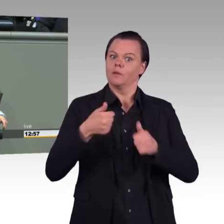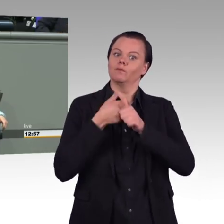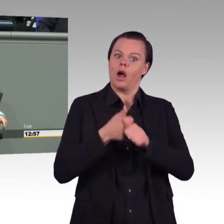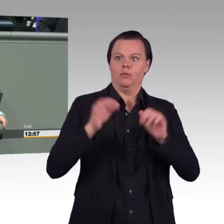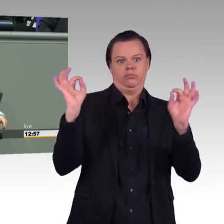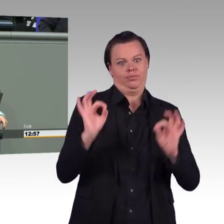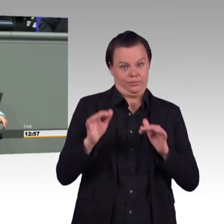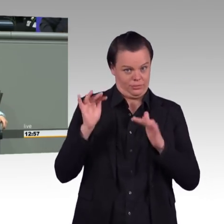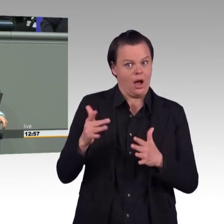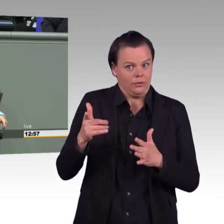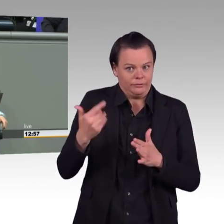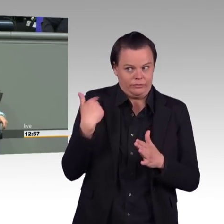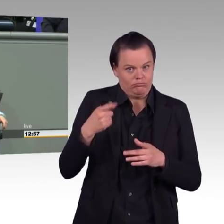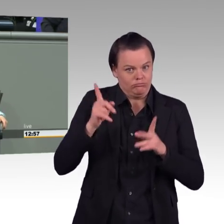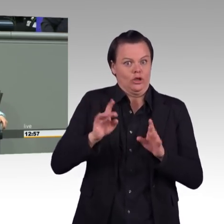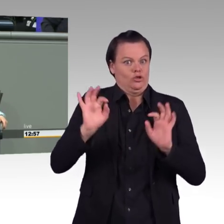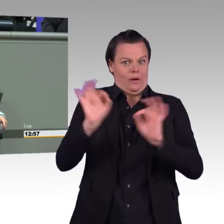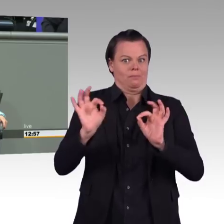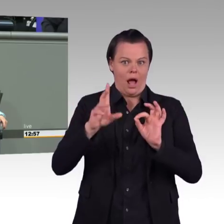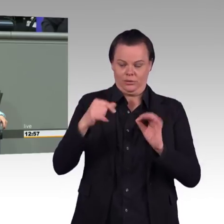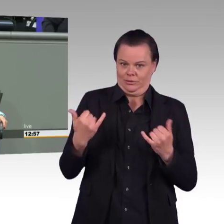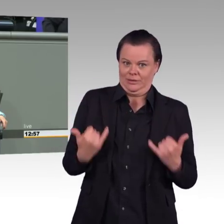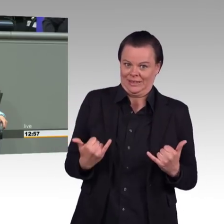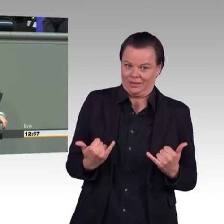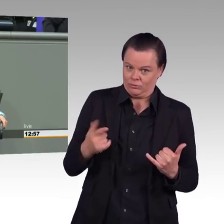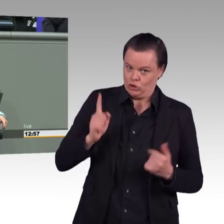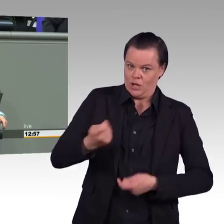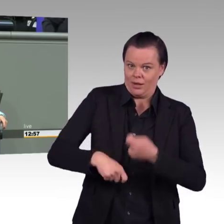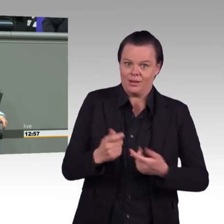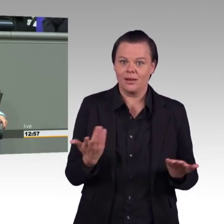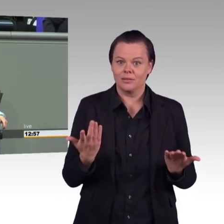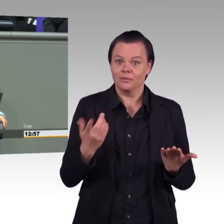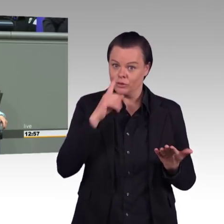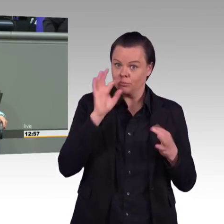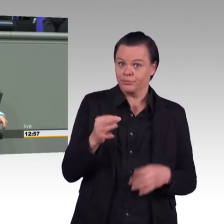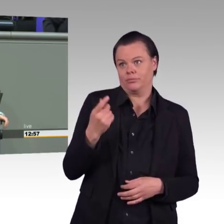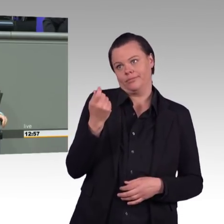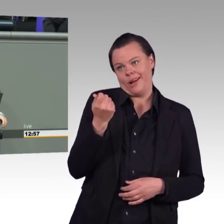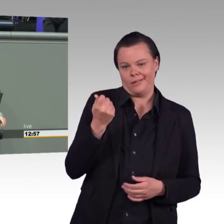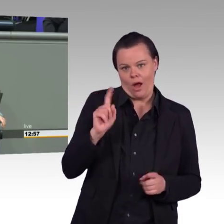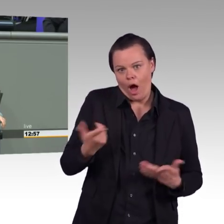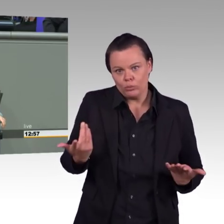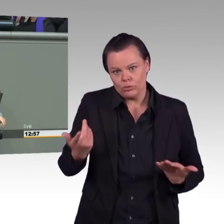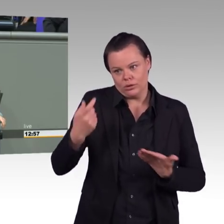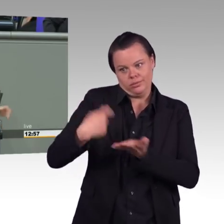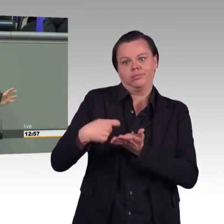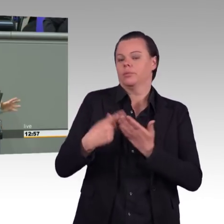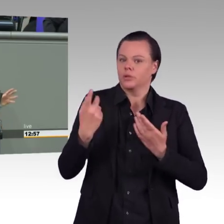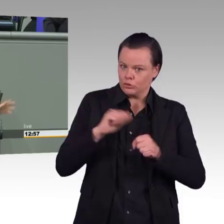Und wir bringen daher heute einen Gesetzentwurf ein, den Sie eigentlich hätten einbringen müssen als Opposition. Wir hätten uns